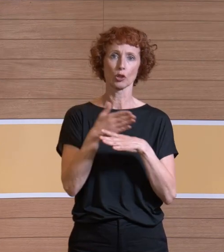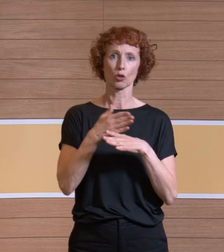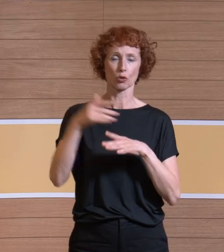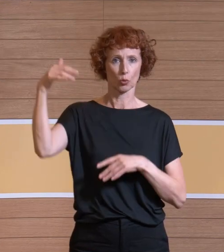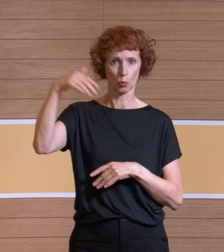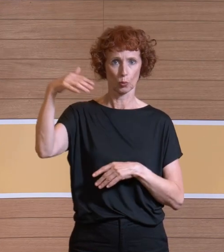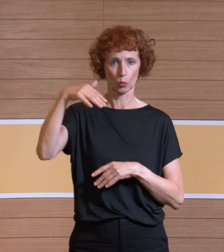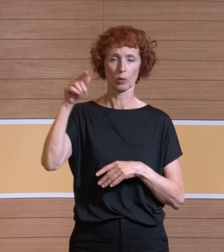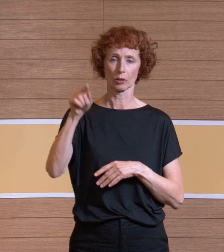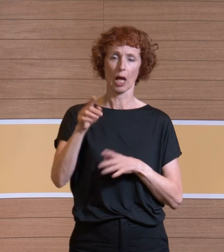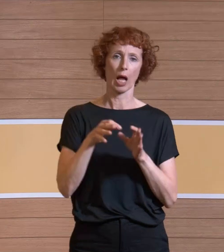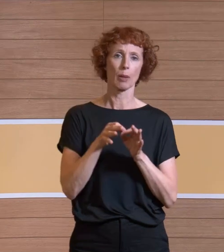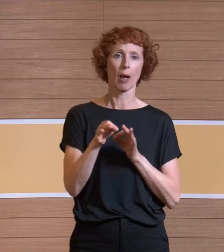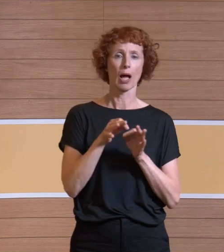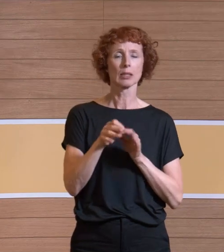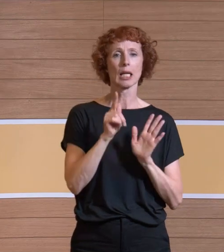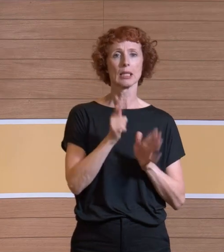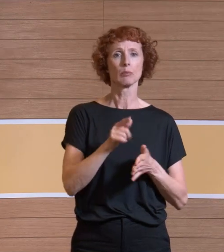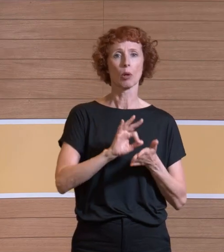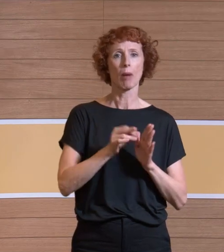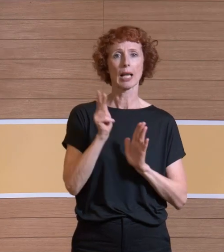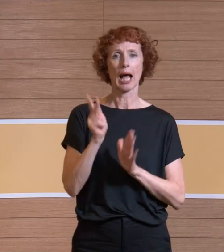Abmaße 700 mal 800 Millimeter.